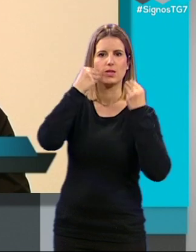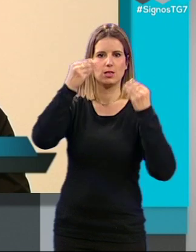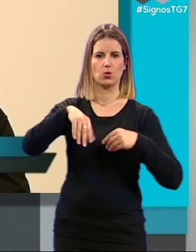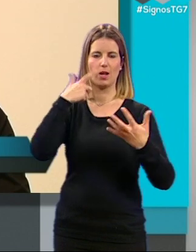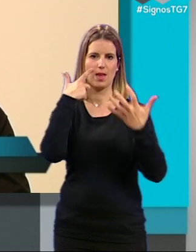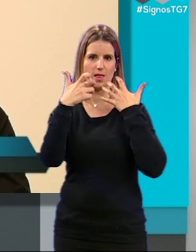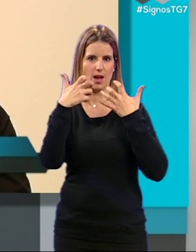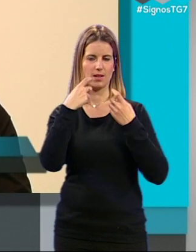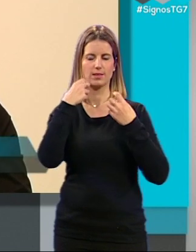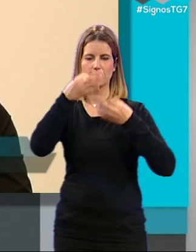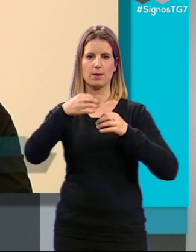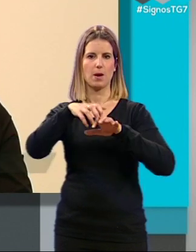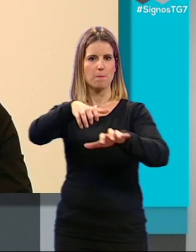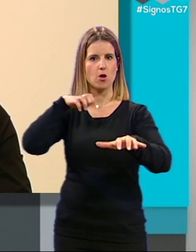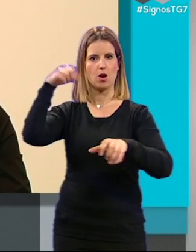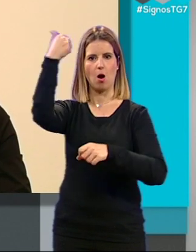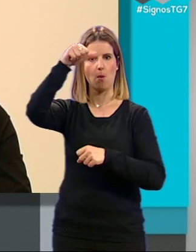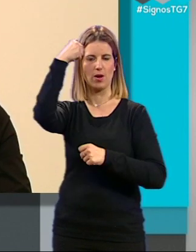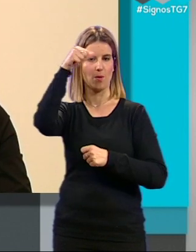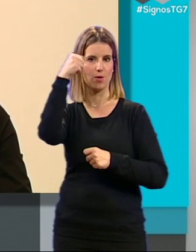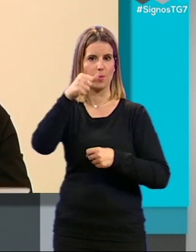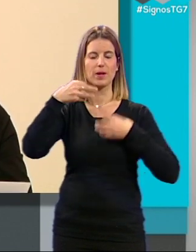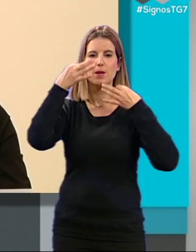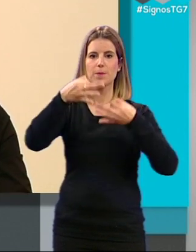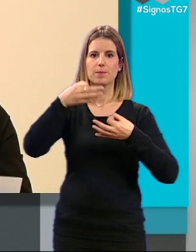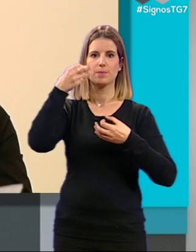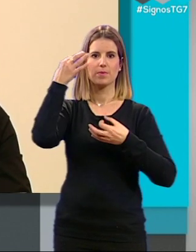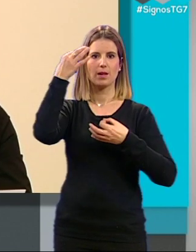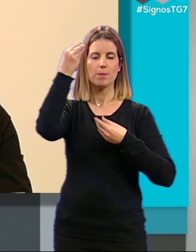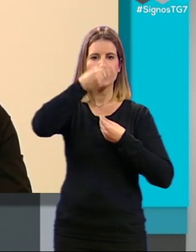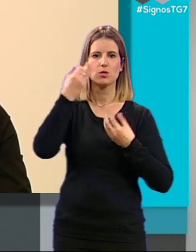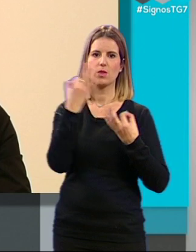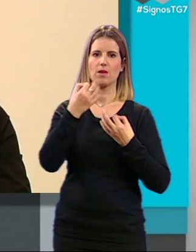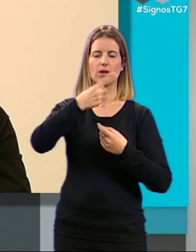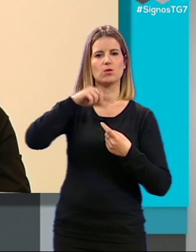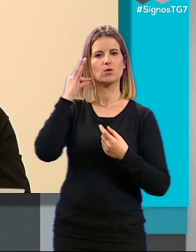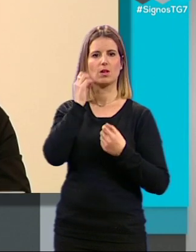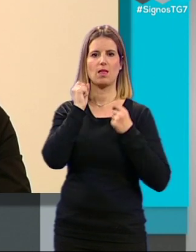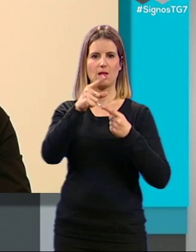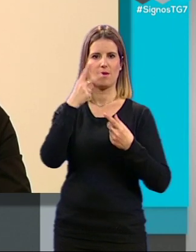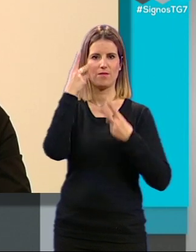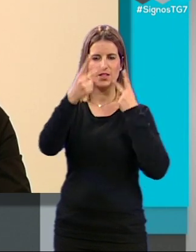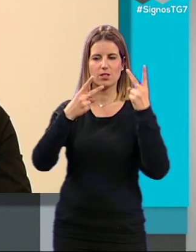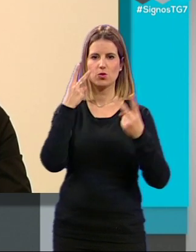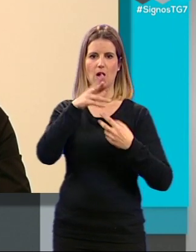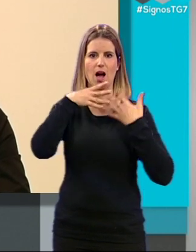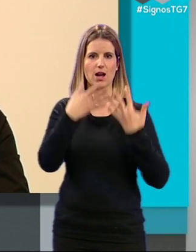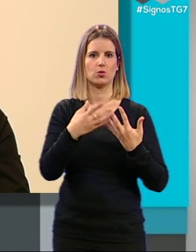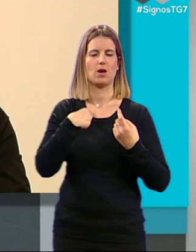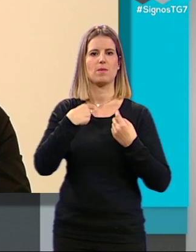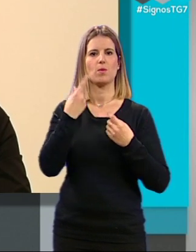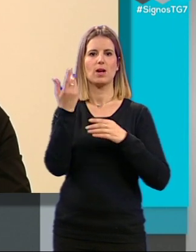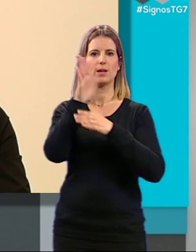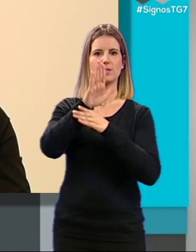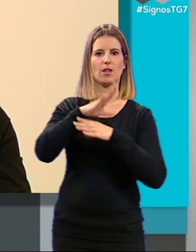representadas siempre por los hombres creo que sigue siendo necesario que nosotras aportemos una visión contemporánea de esta representación de los